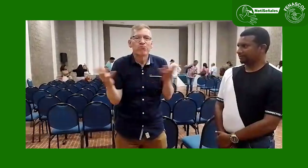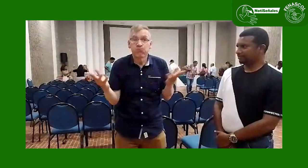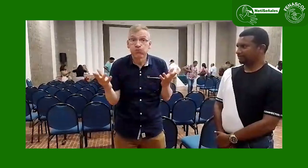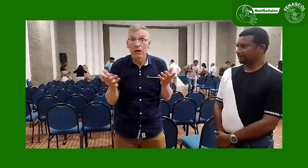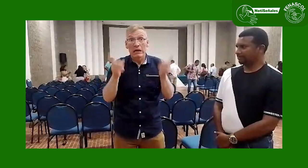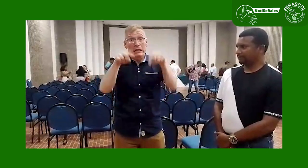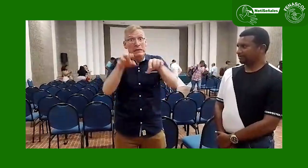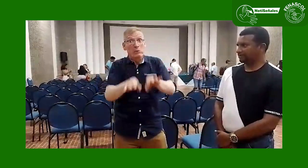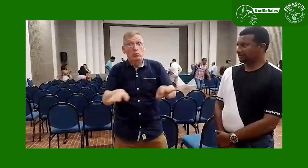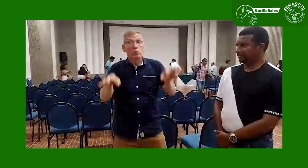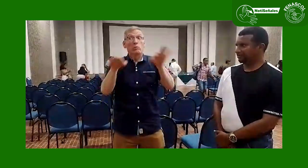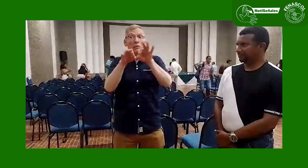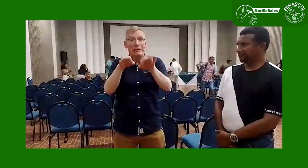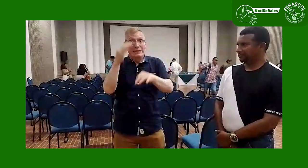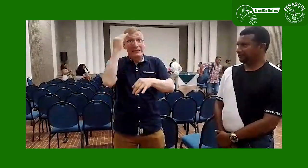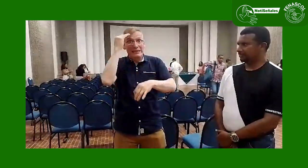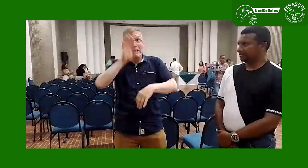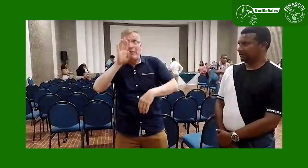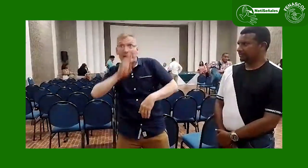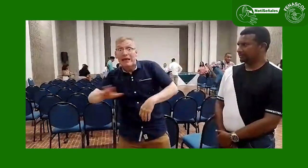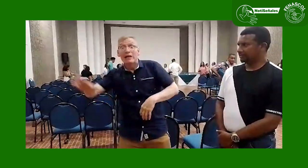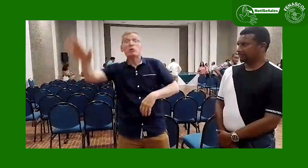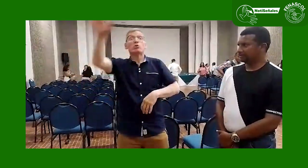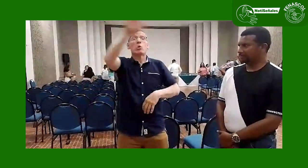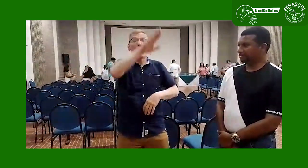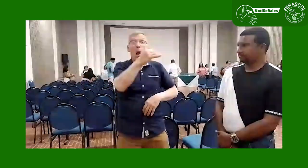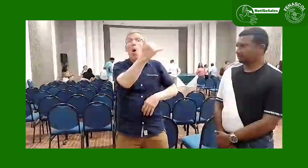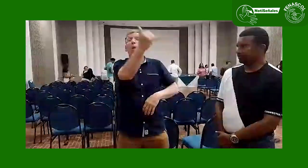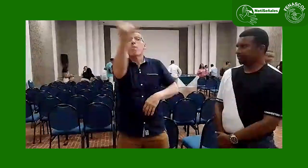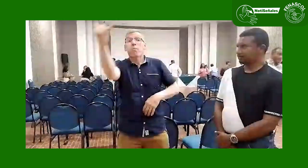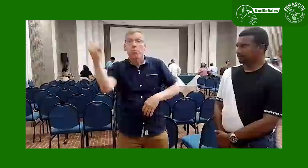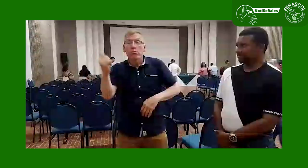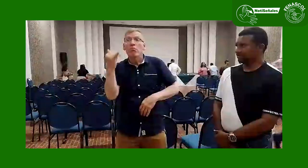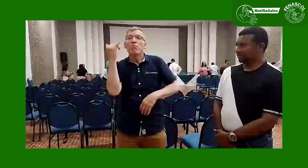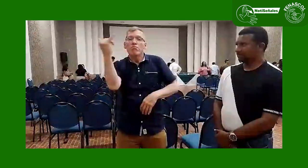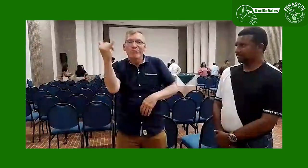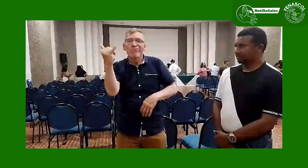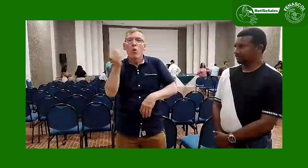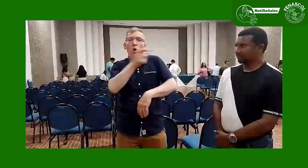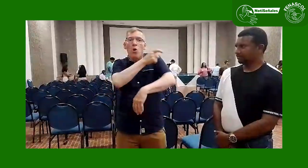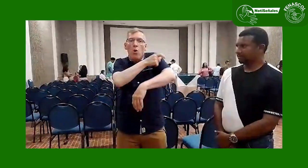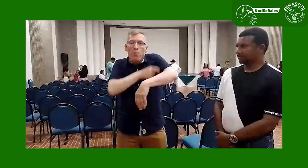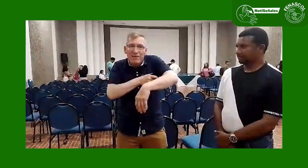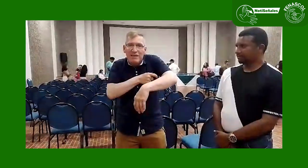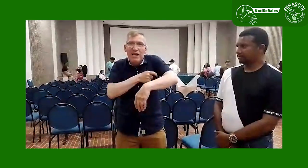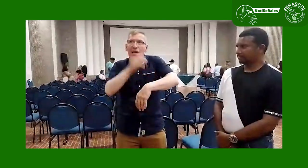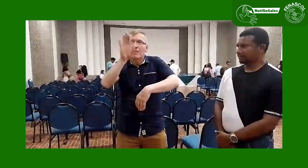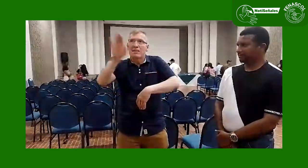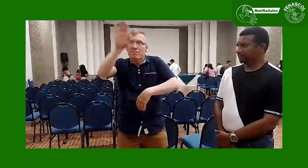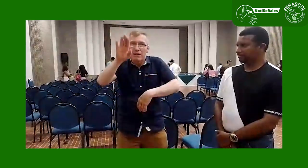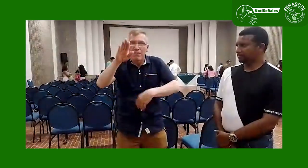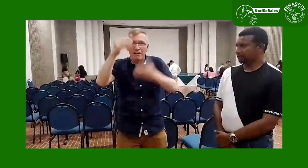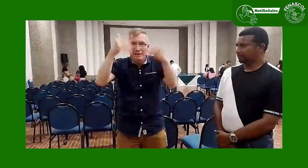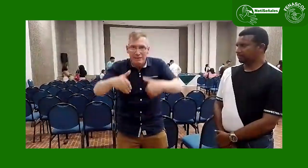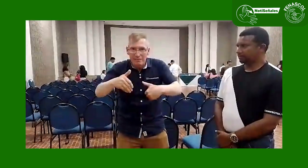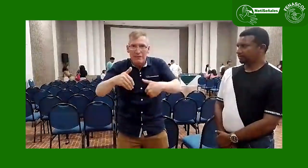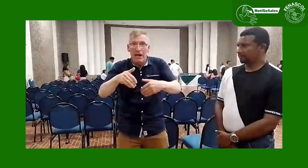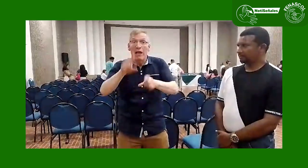Otro aspecto que se trabajó y es de suma importancia es el relacionado con los comités departamentales y